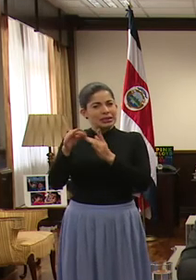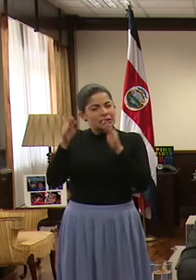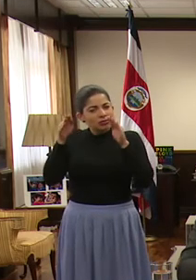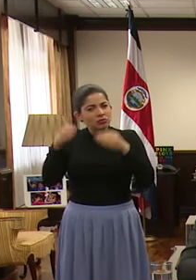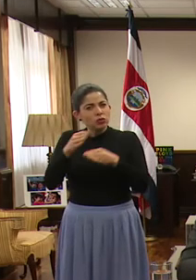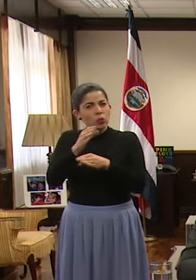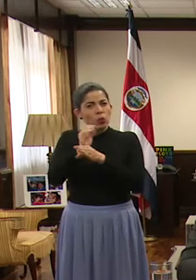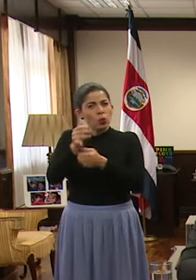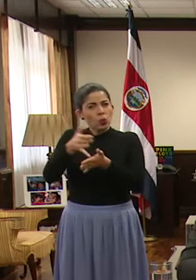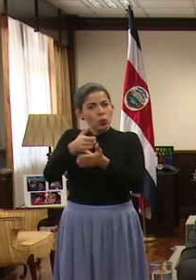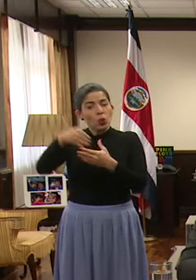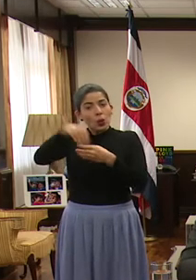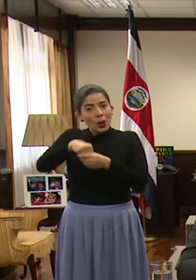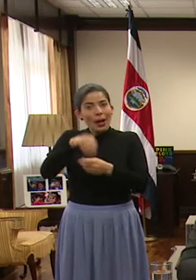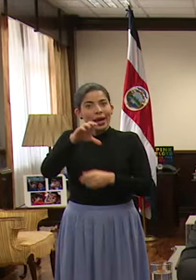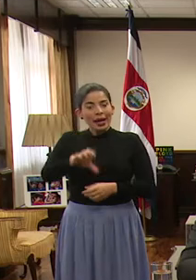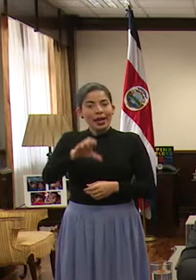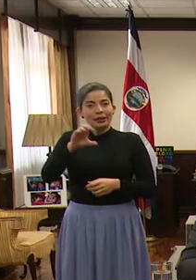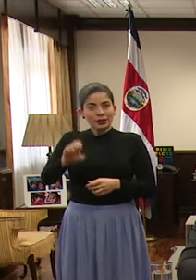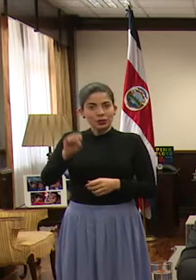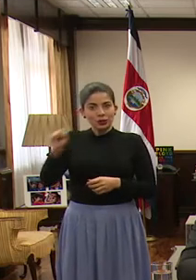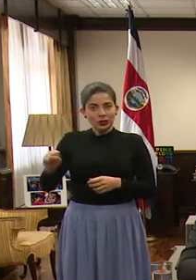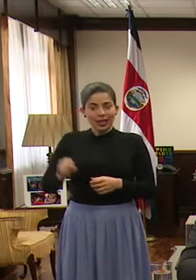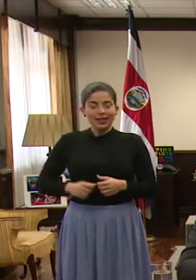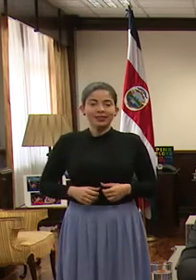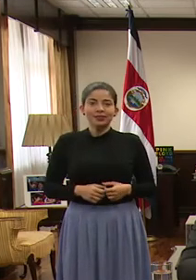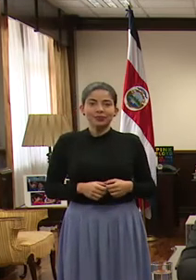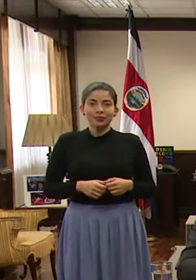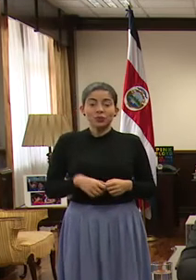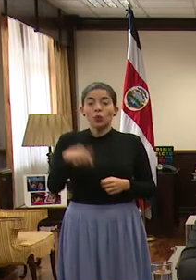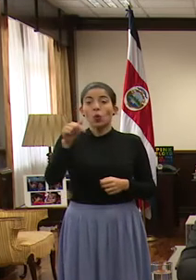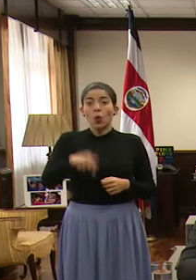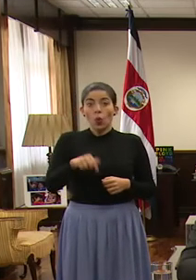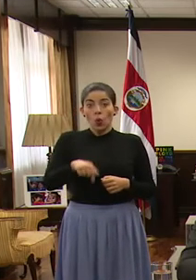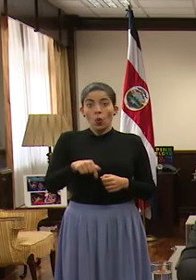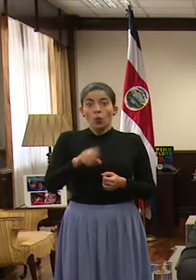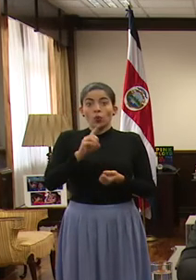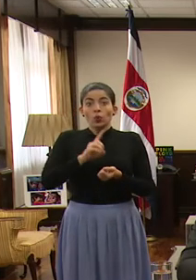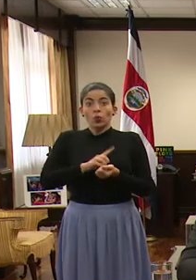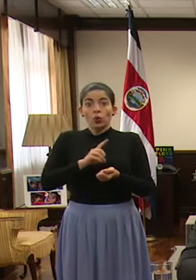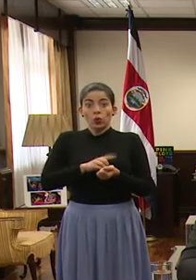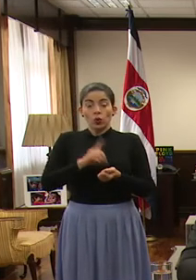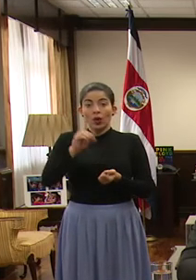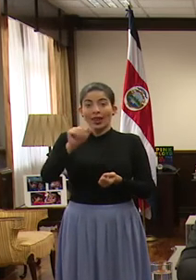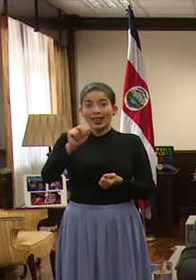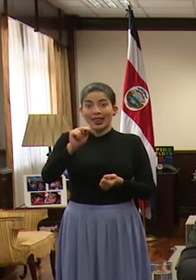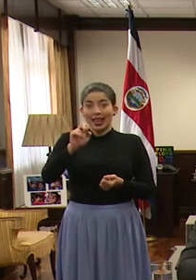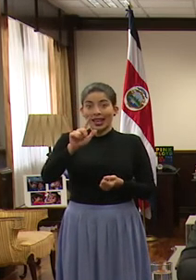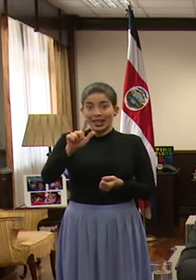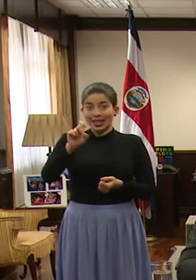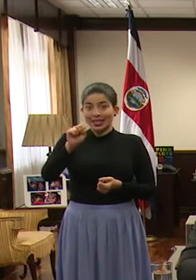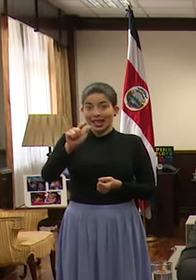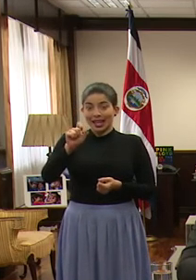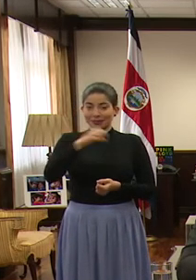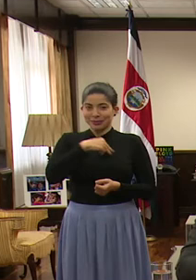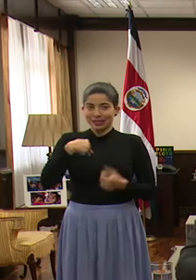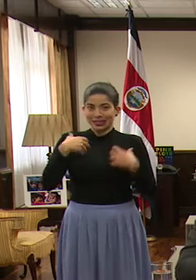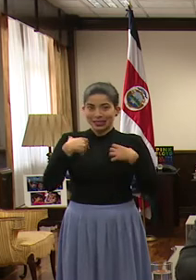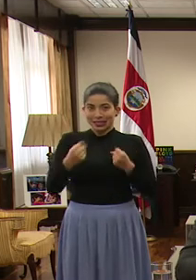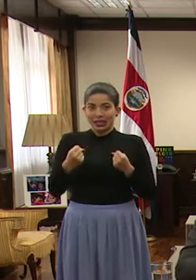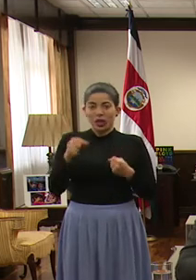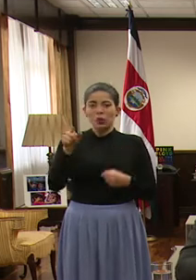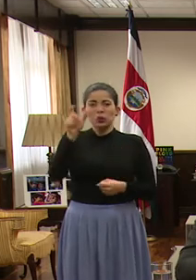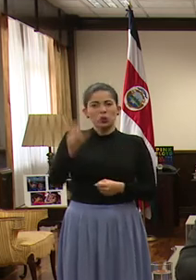Intensivos de la Caja Costarricense del Seguro Social. Hoy el doctor Daniel Sala, el ministro de Salud, estaba